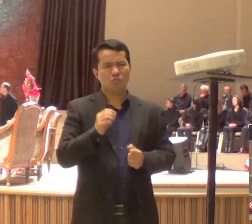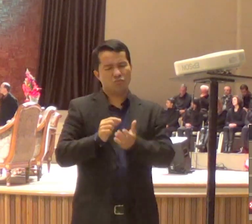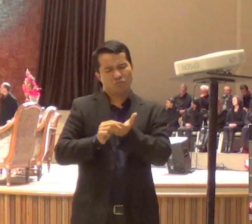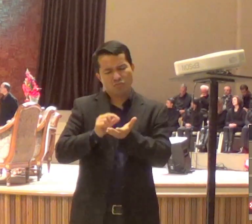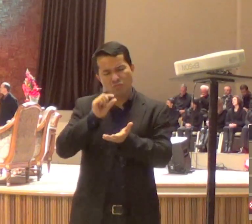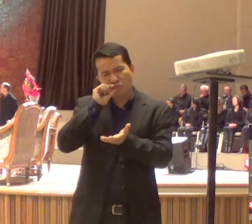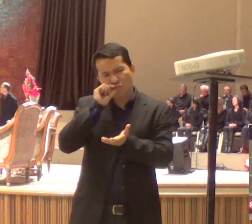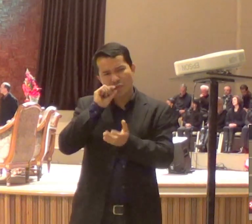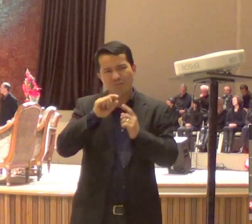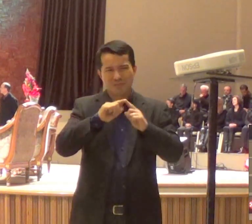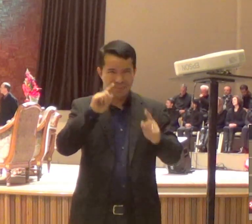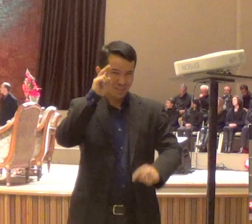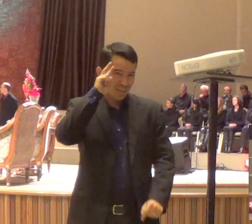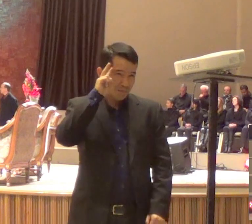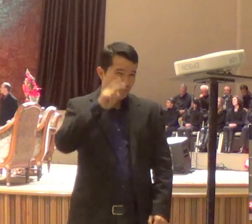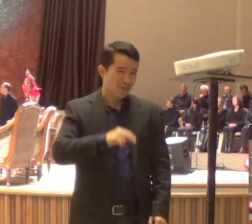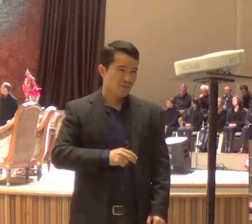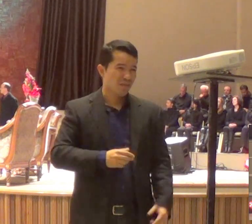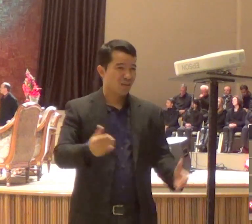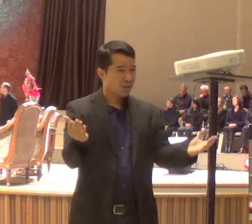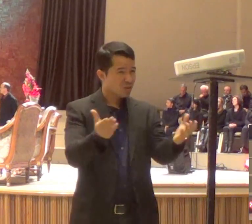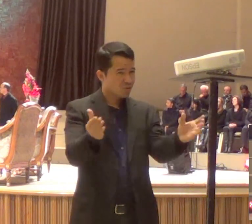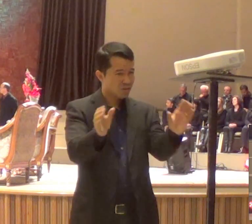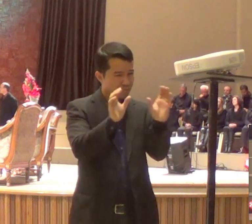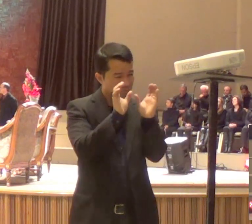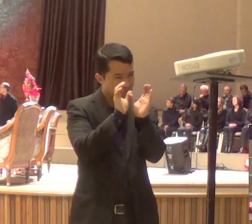cerimonial, só, terá sentido,